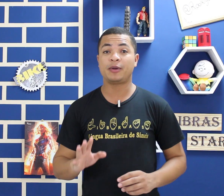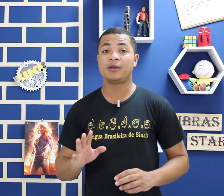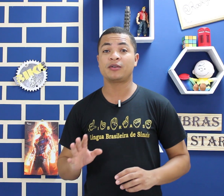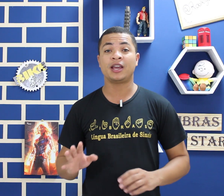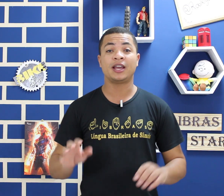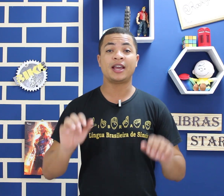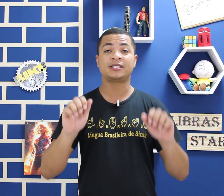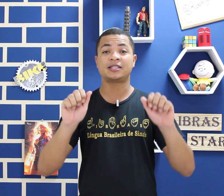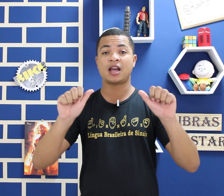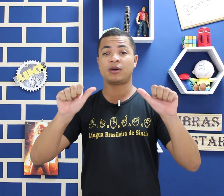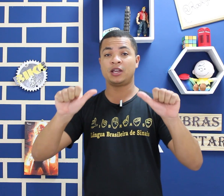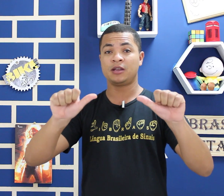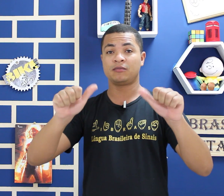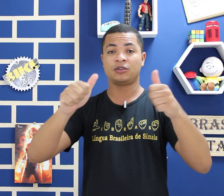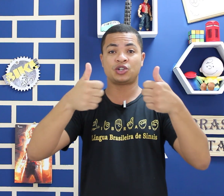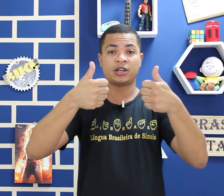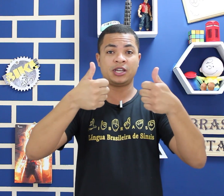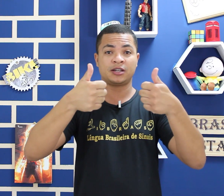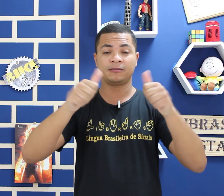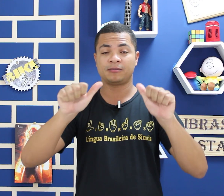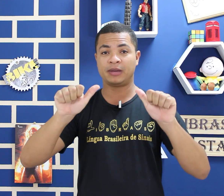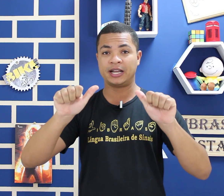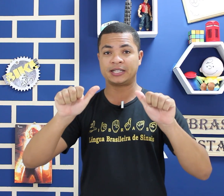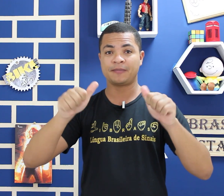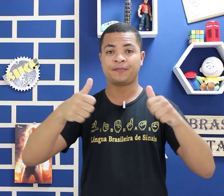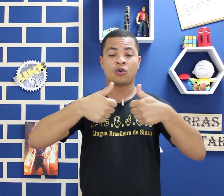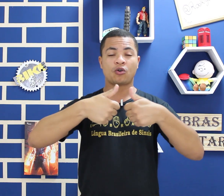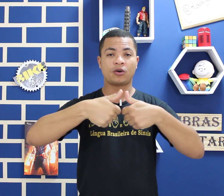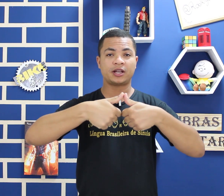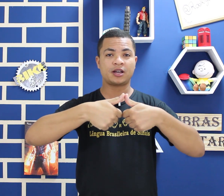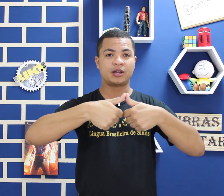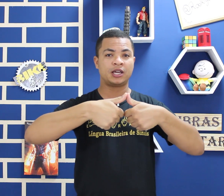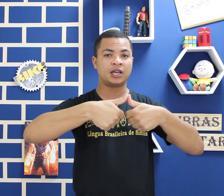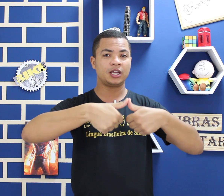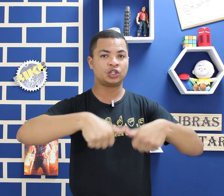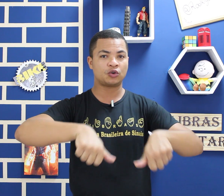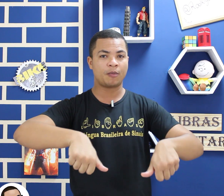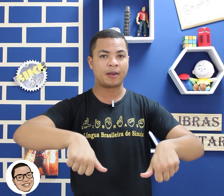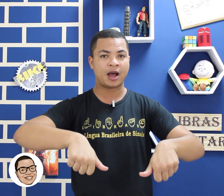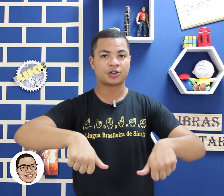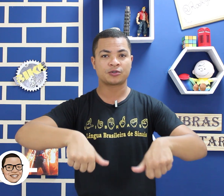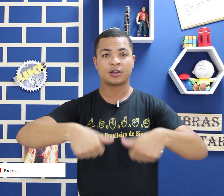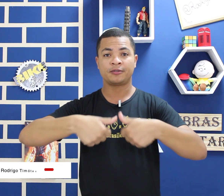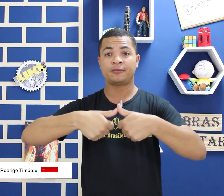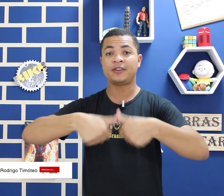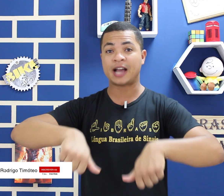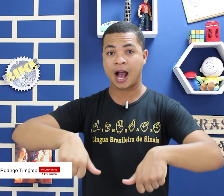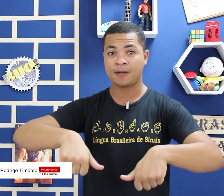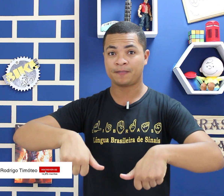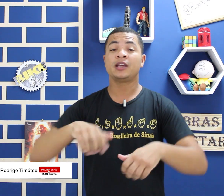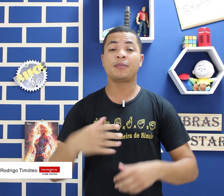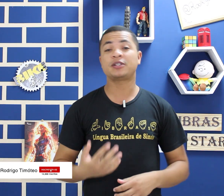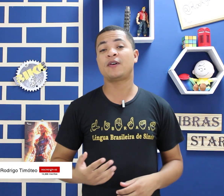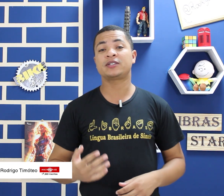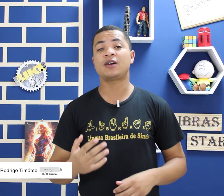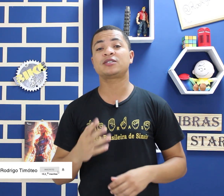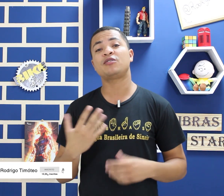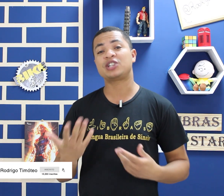primeiro o Esse sinal aqui, joinha! Beleza? Colocou o dedão aqui, jogou pra baixo, ficar. E depois você vai usar o sinal de